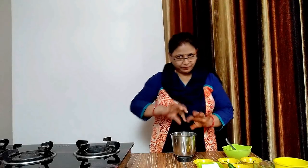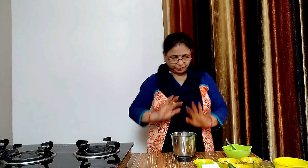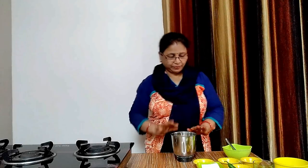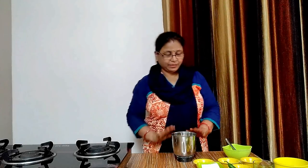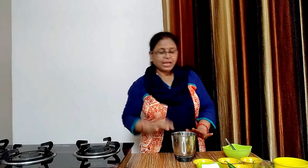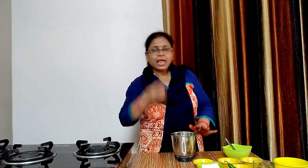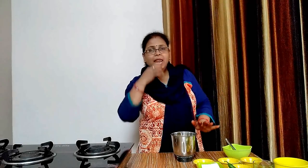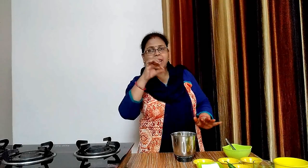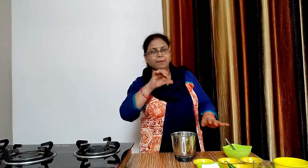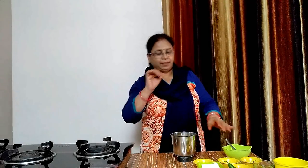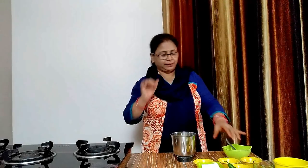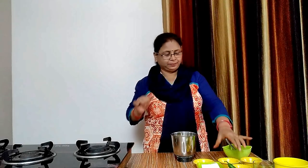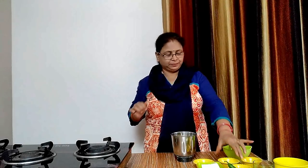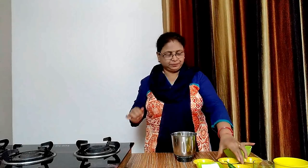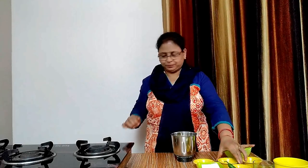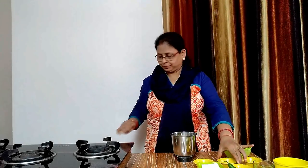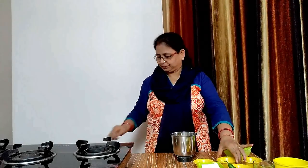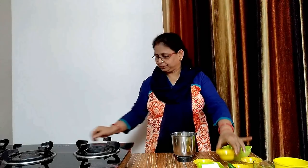अब इसमें स्वादनुसार नमक